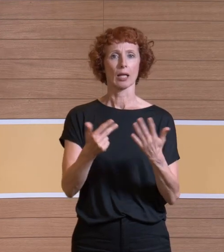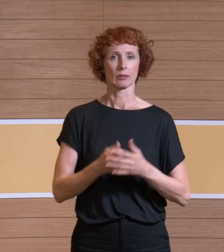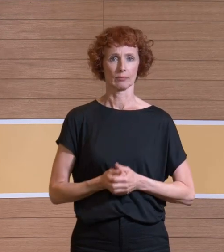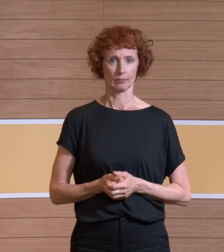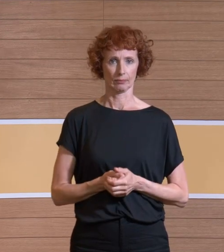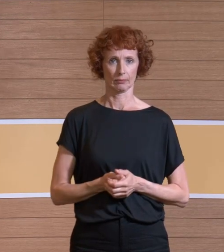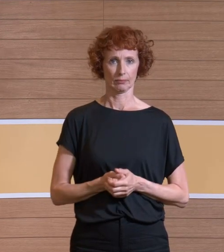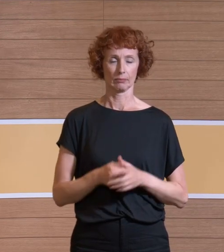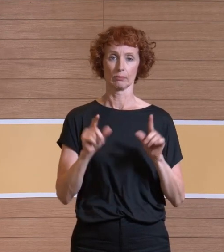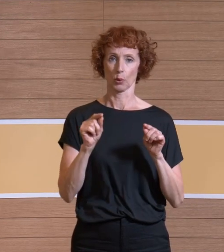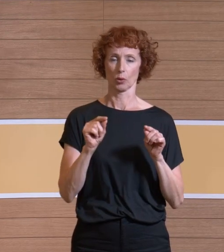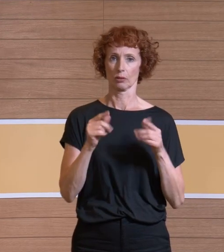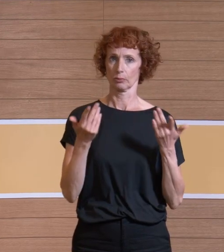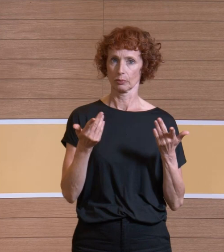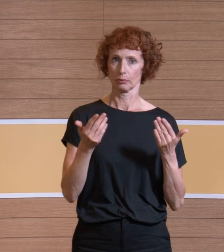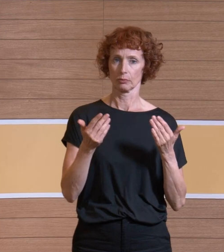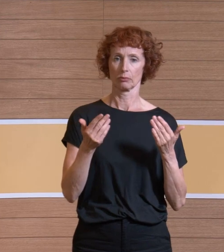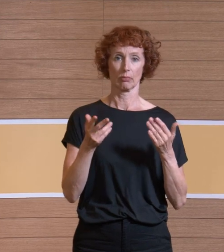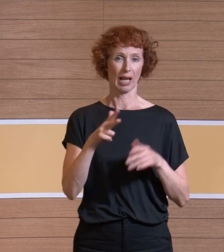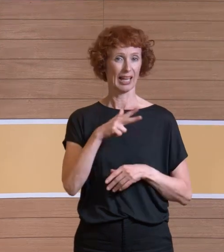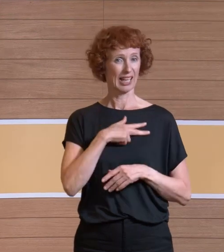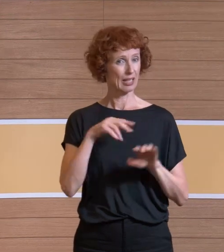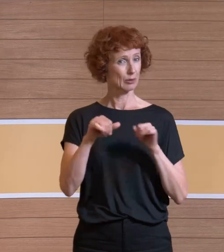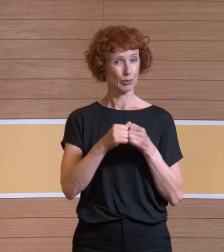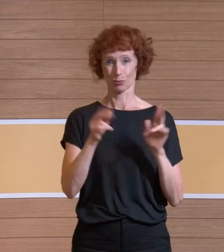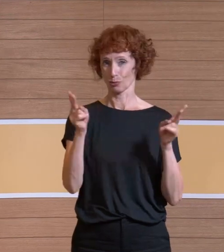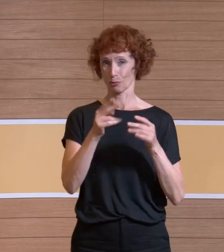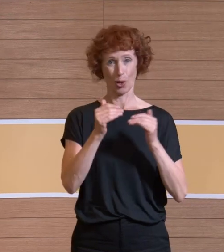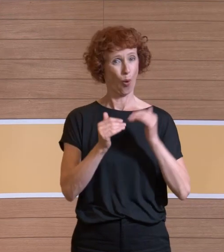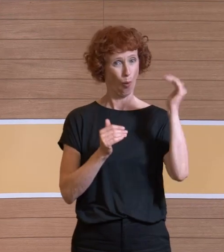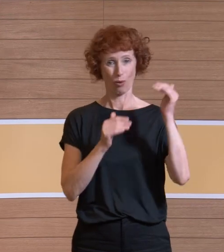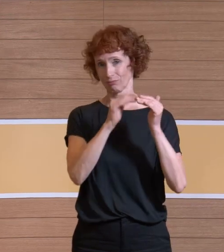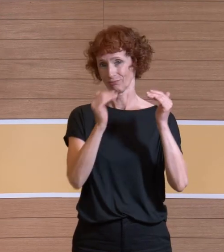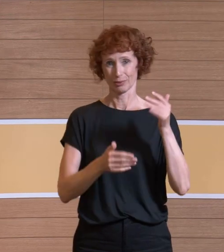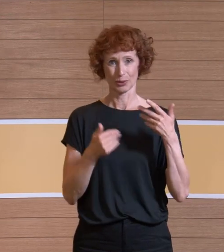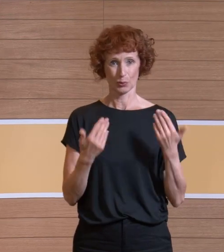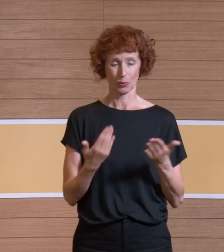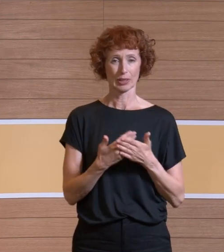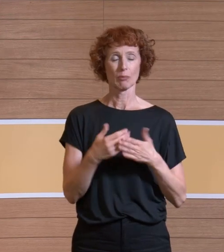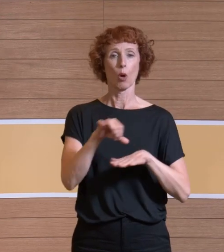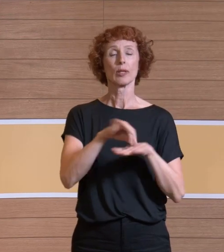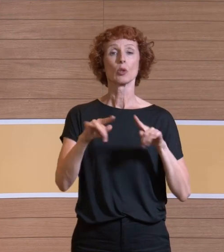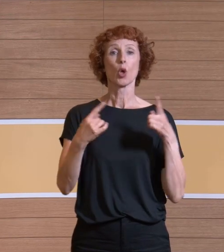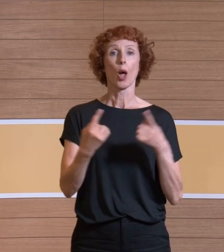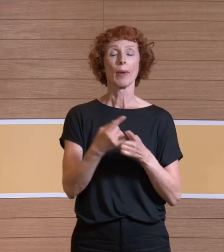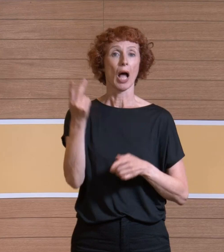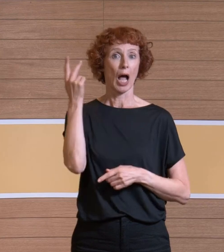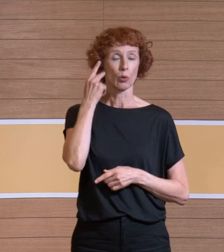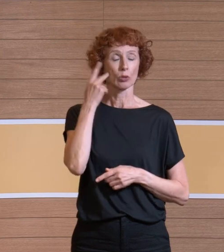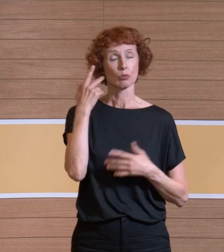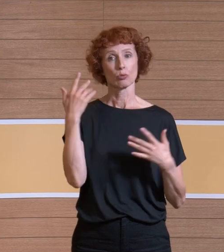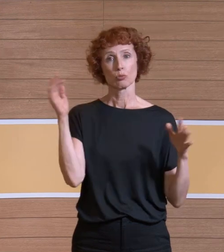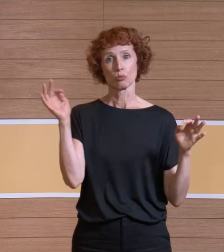unterhalb von dem, was Realität ist. Und damit ist klar, die Operationsräume sind akustisch unterirdisch.